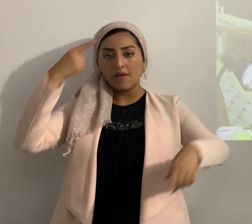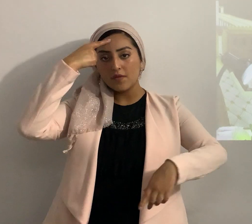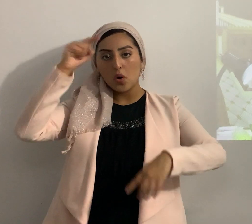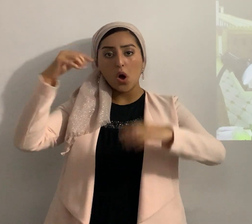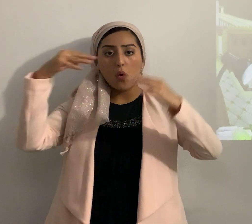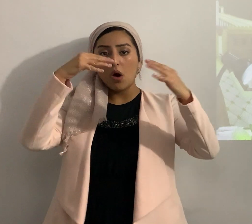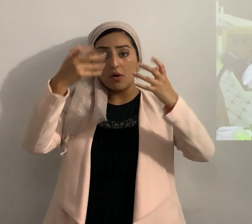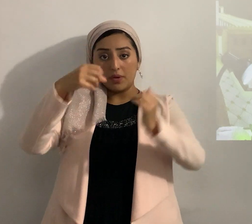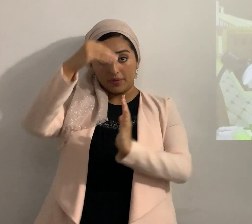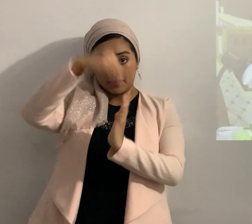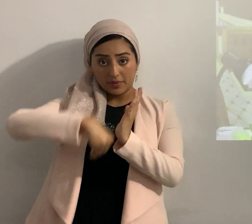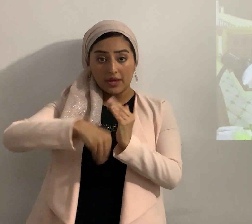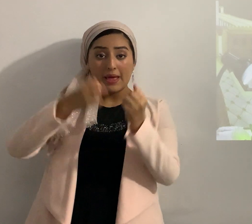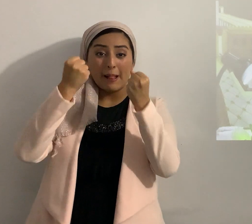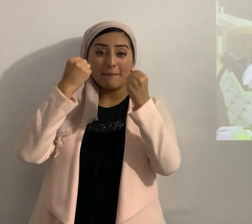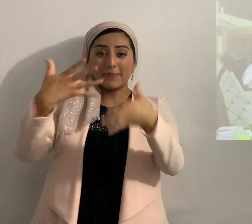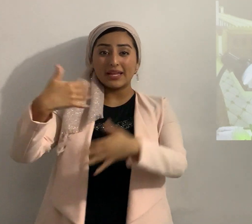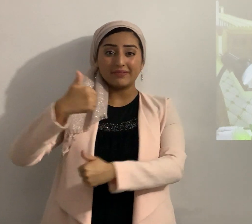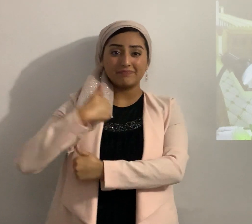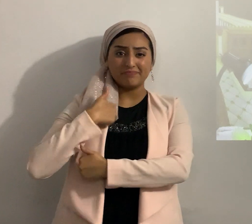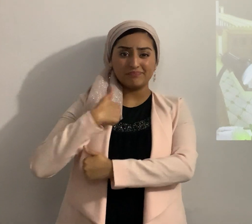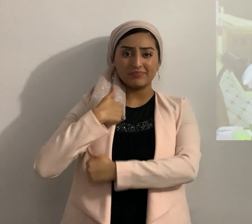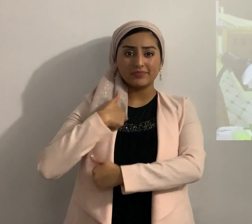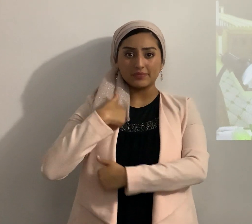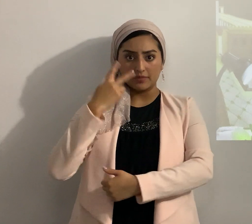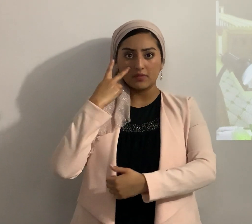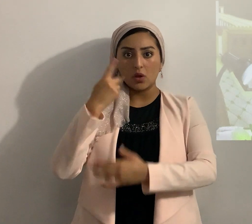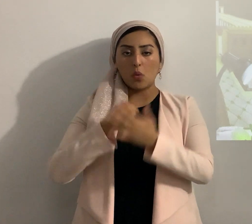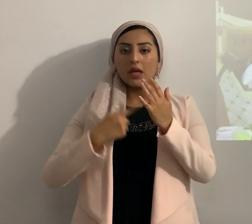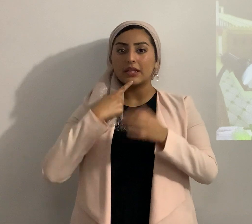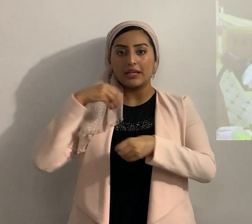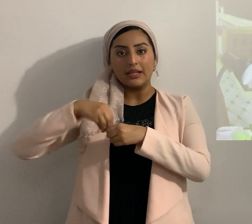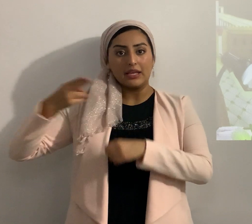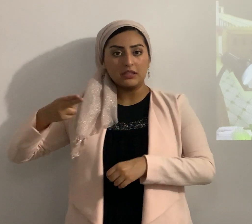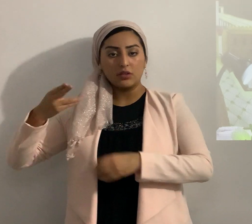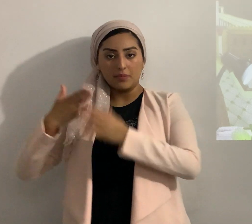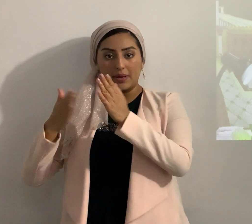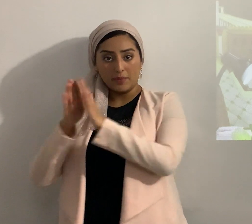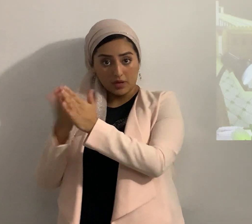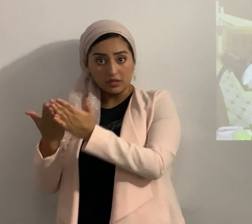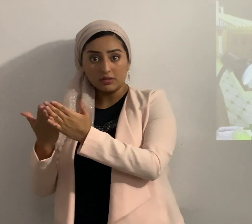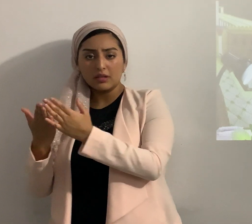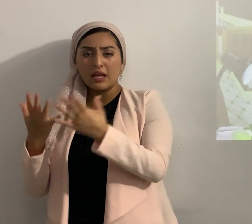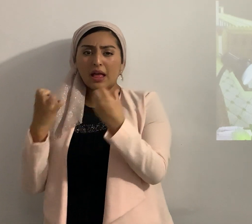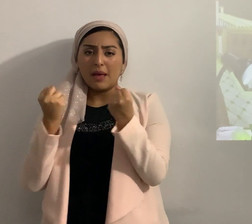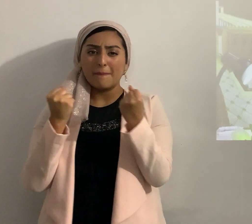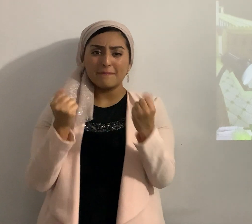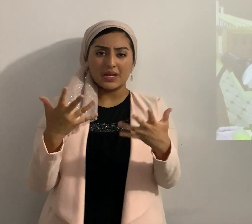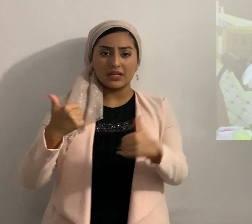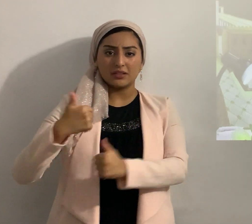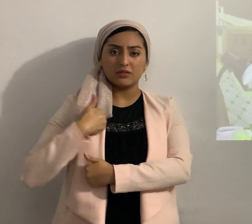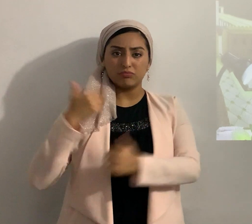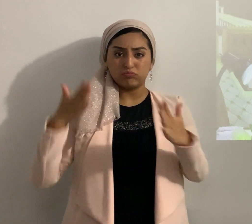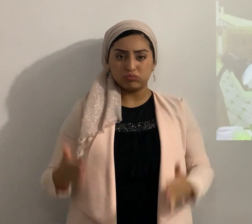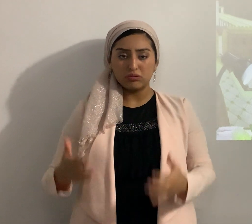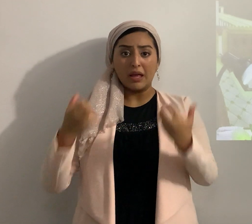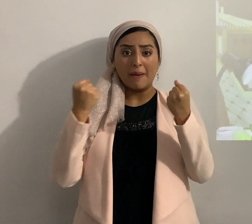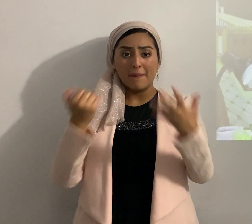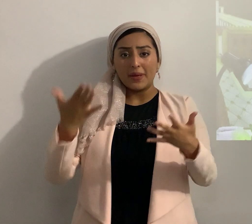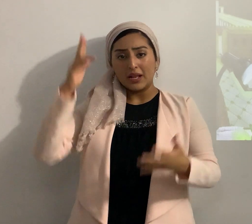muchos soldados vamos a ver que dice Flavio Josefo en uno de sus libros muchos soldados muchos caballos y muchos carros de